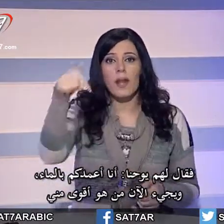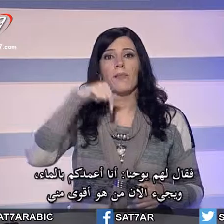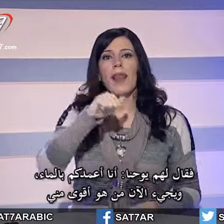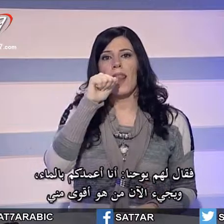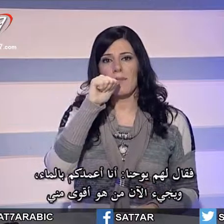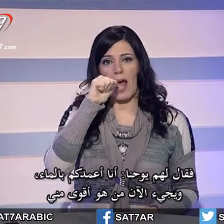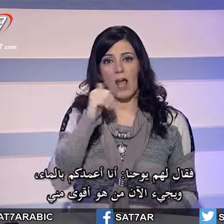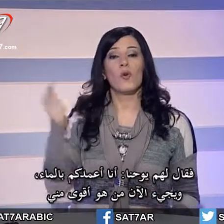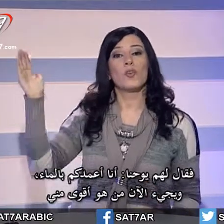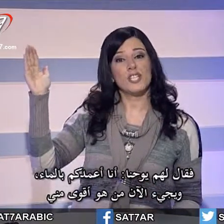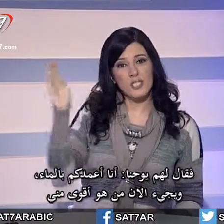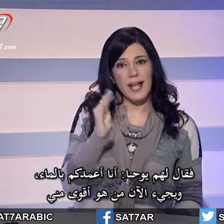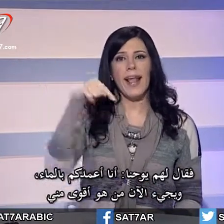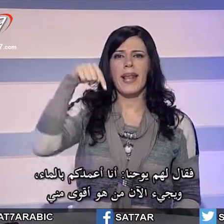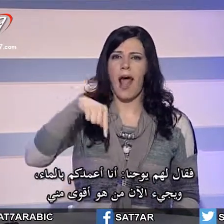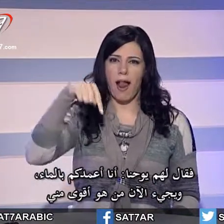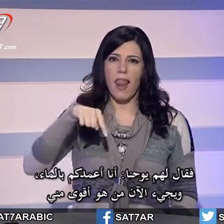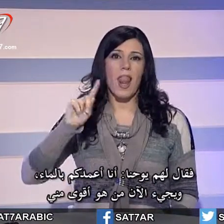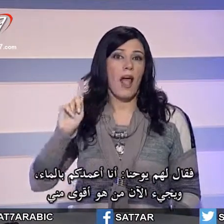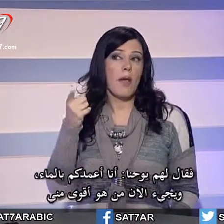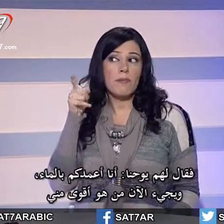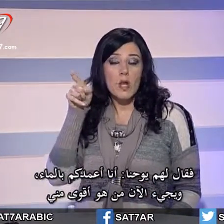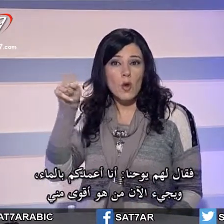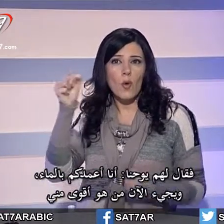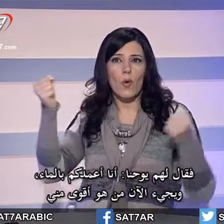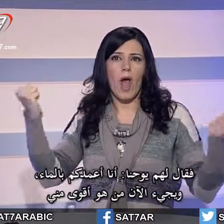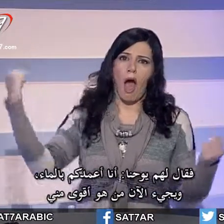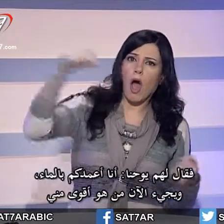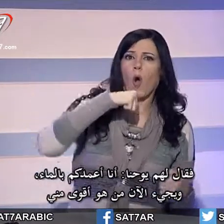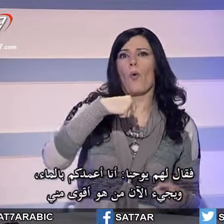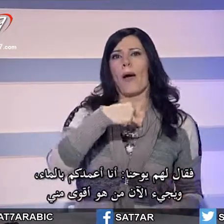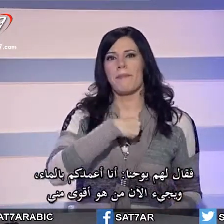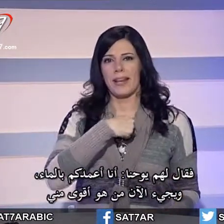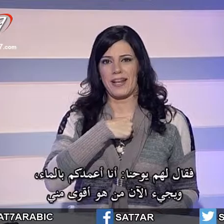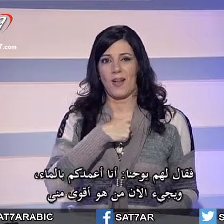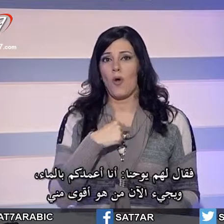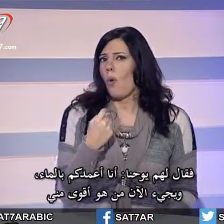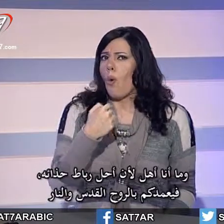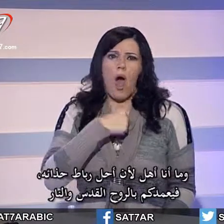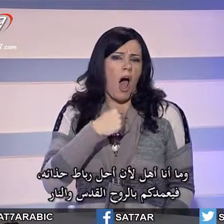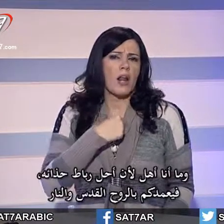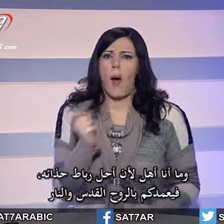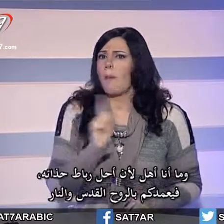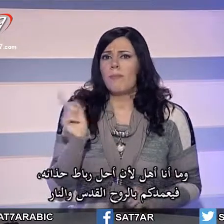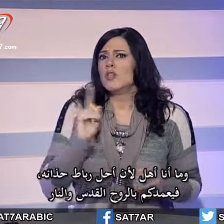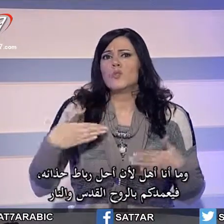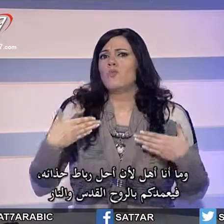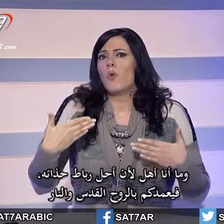بالماء ويجيء الآن من هو أقوى مني وما أنا